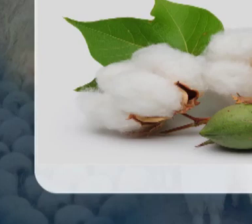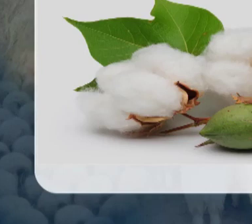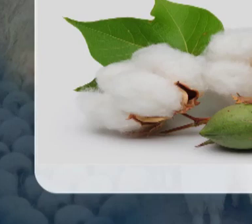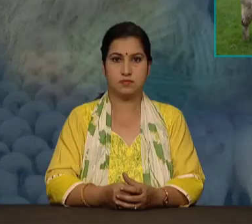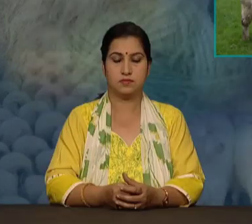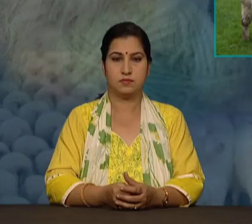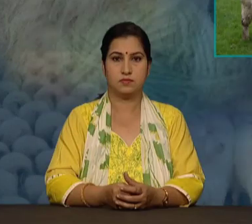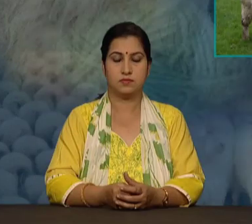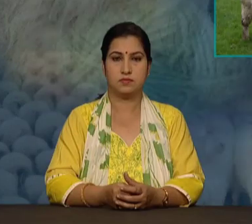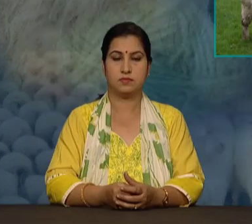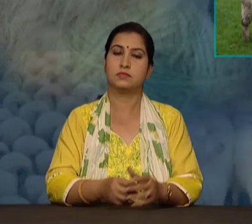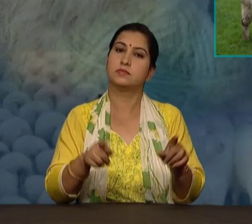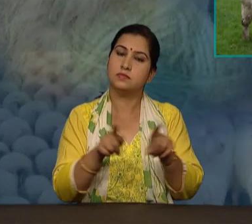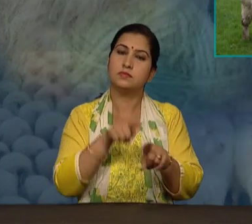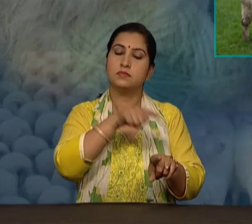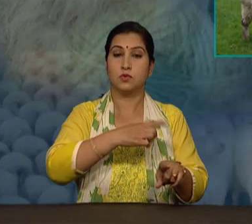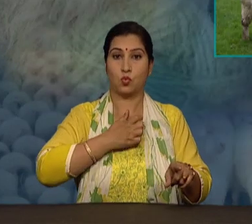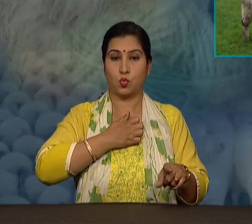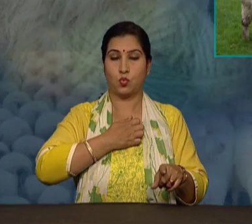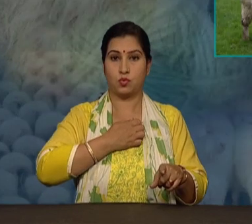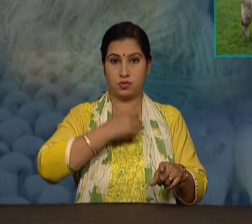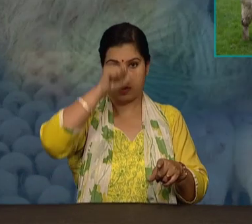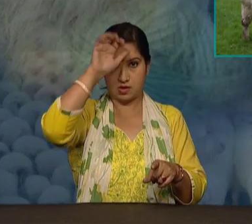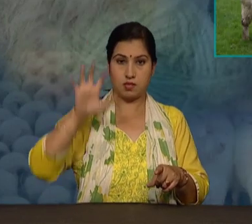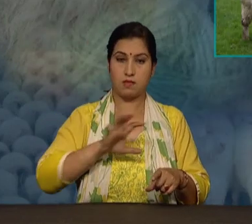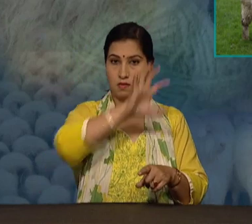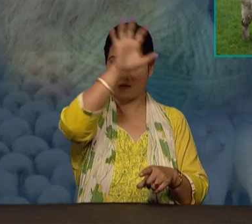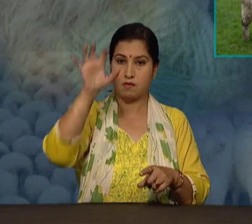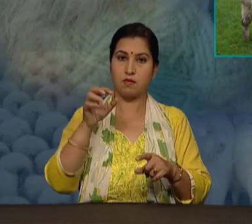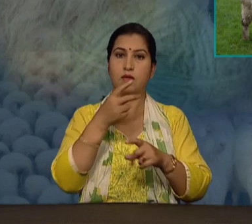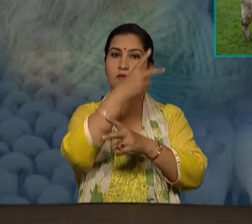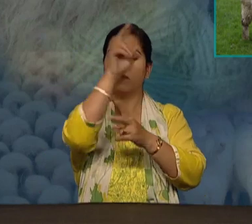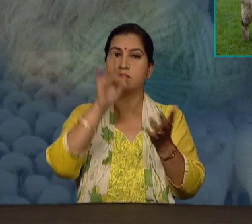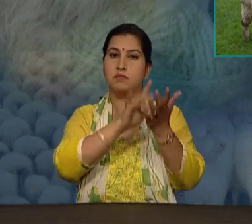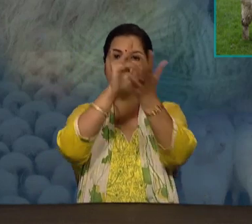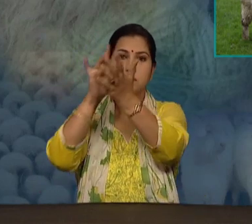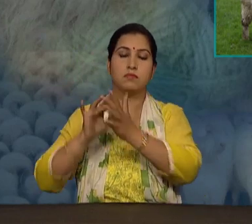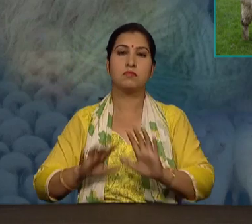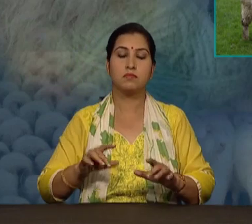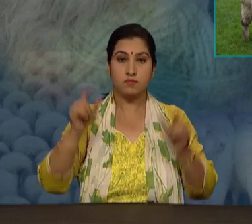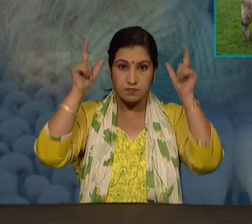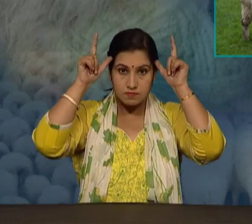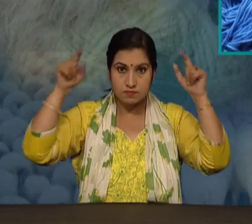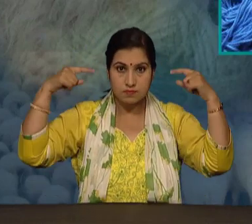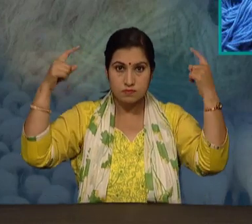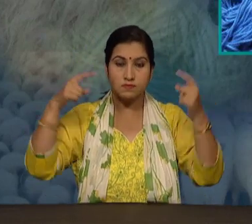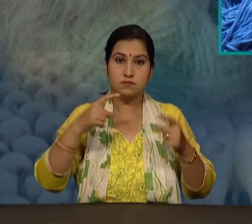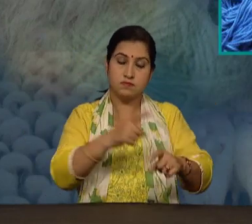इस प्रकार हमारे देश के अनेक भागों में भेडों को उन के लिए